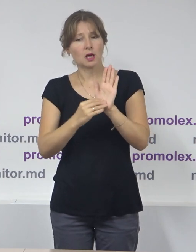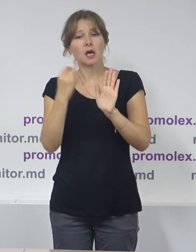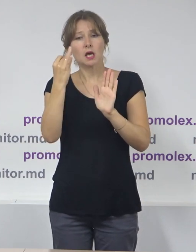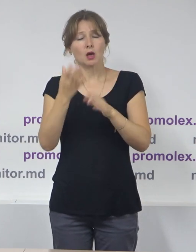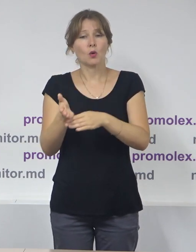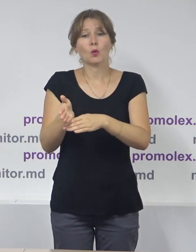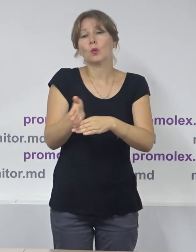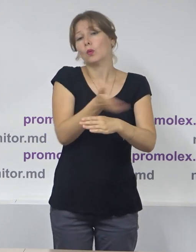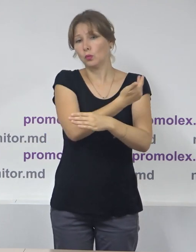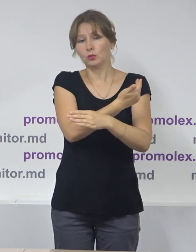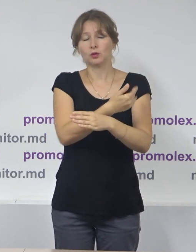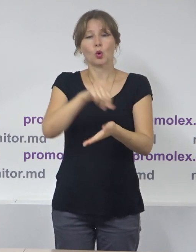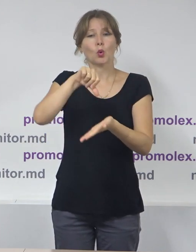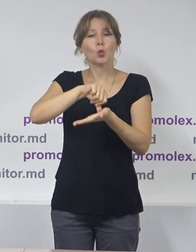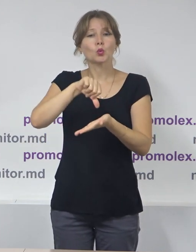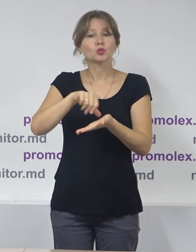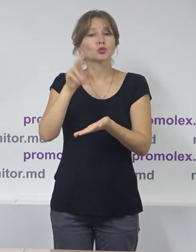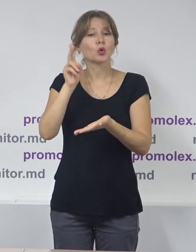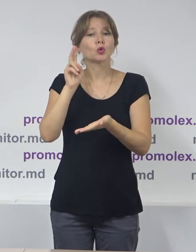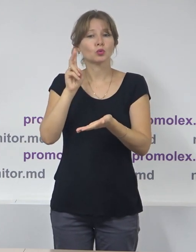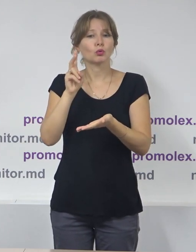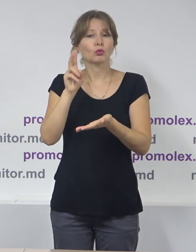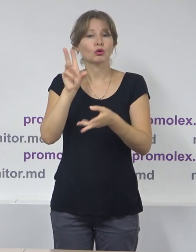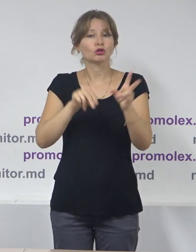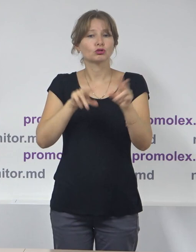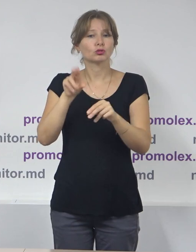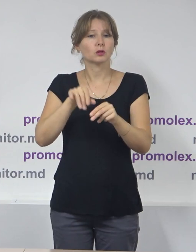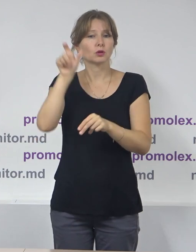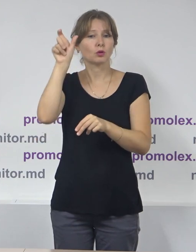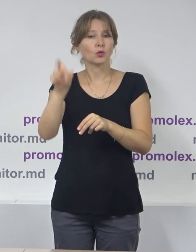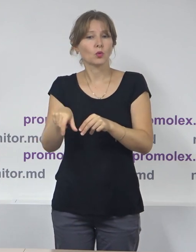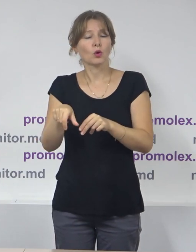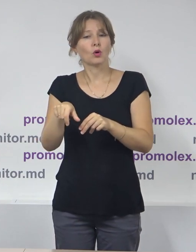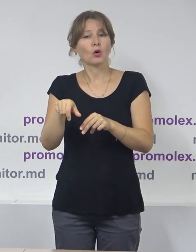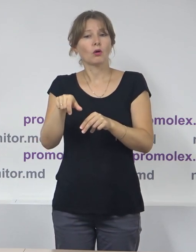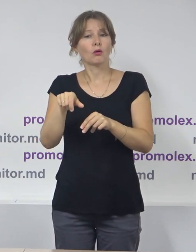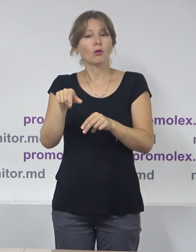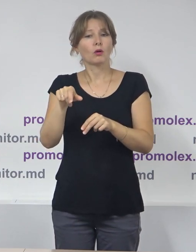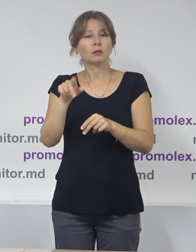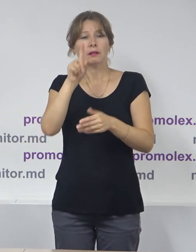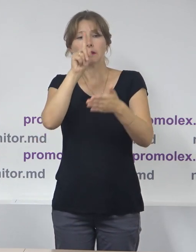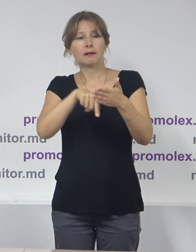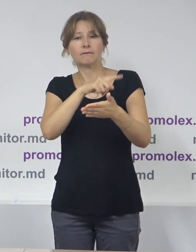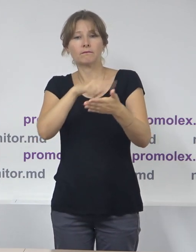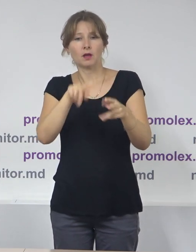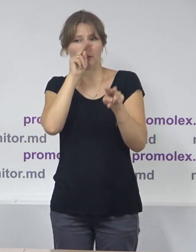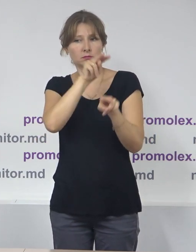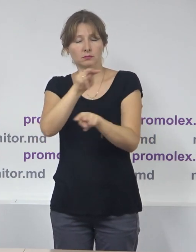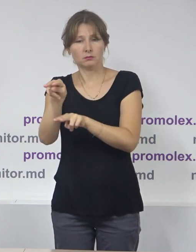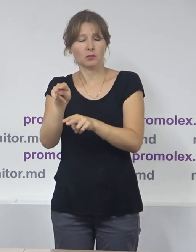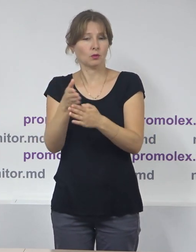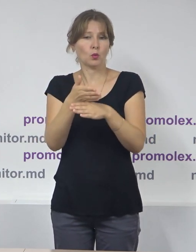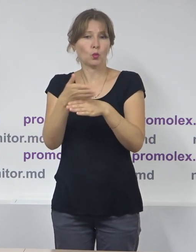A fost excluși concurenții electorale din categoria subiectiilor cu drept de a solicita acreditarea observatorilor. De asemenea, a fost